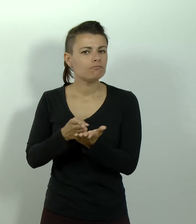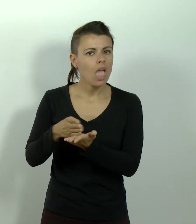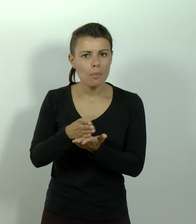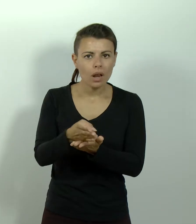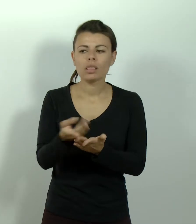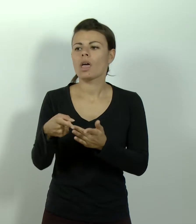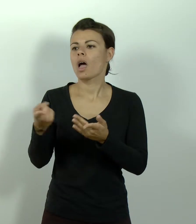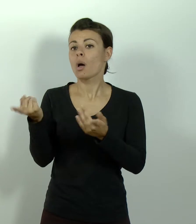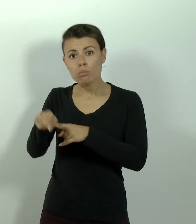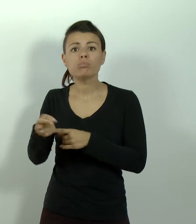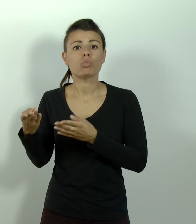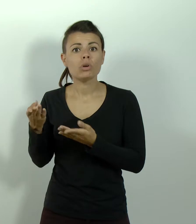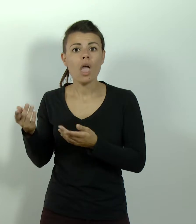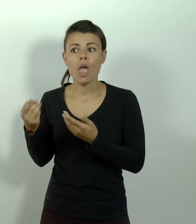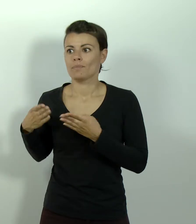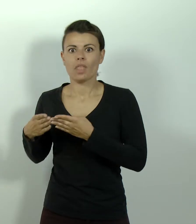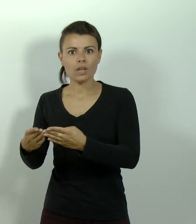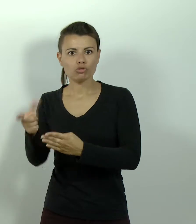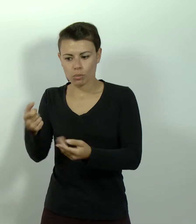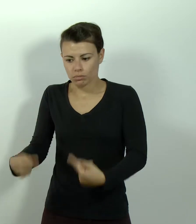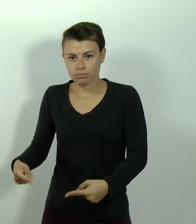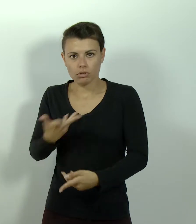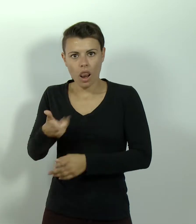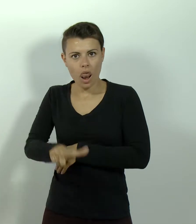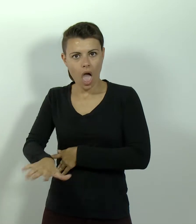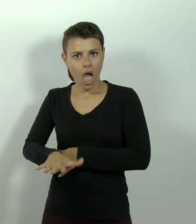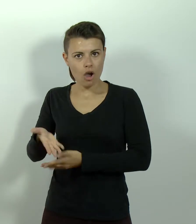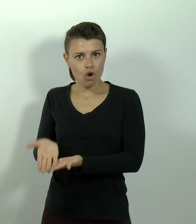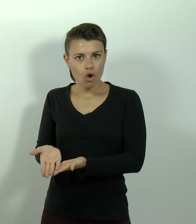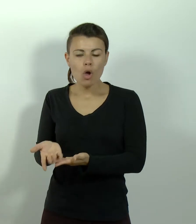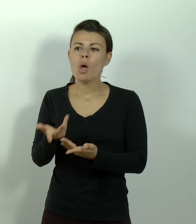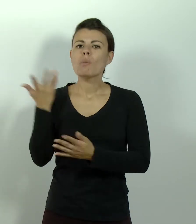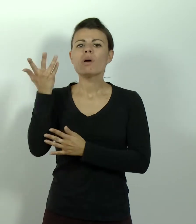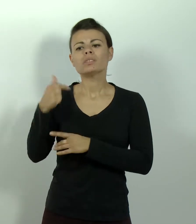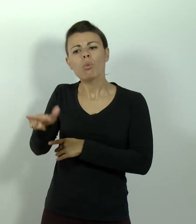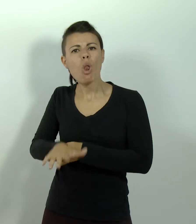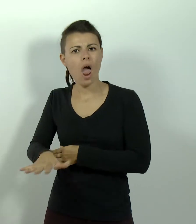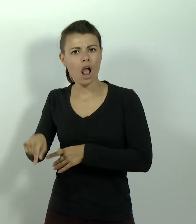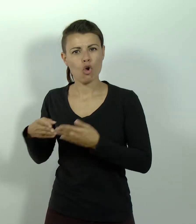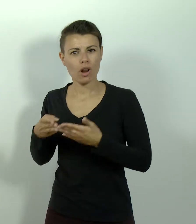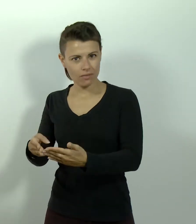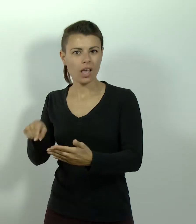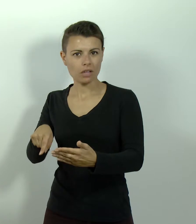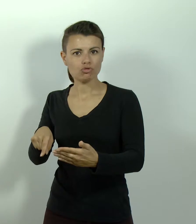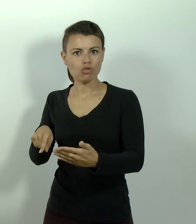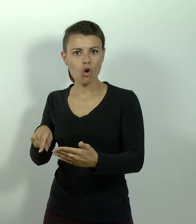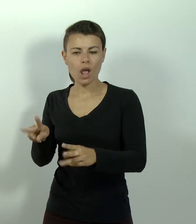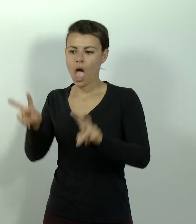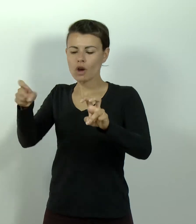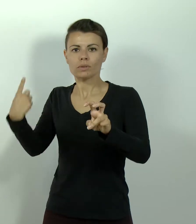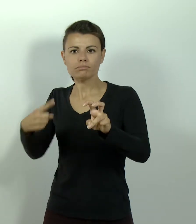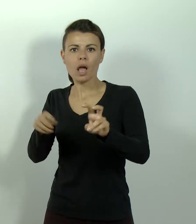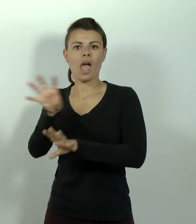navigazione, visto che qui c'è il lago, il tema ad esempio della regionalizzazione della navigazione dei laghi è un tema che ovviamente da